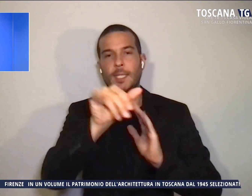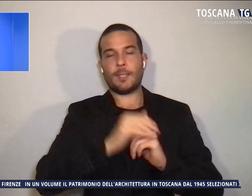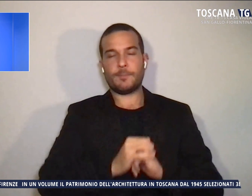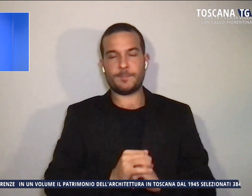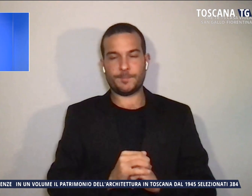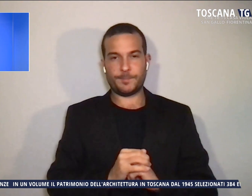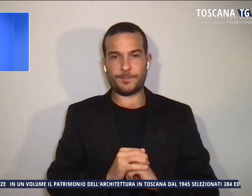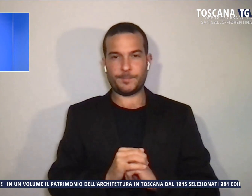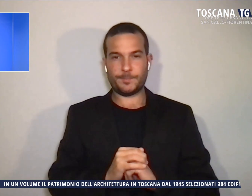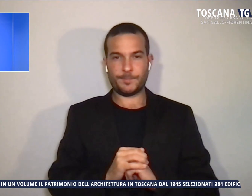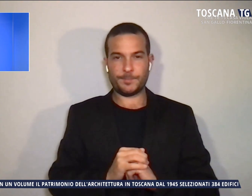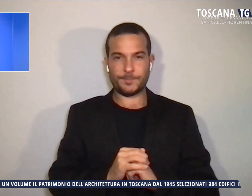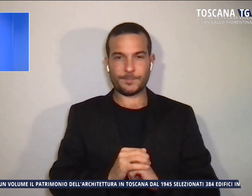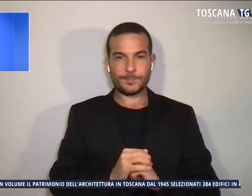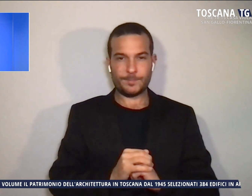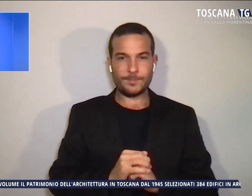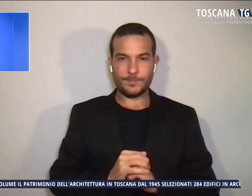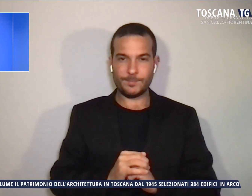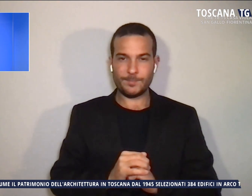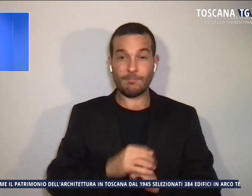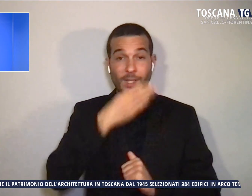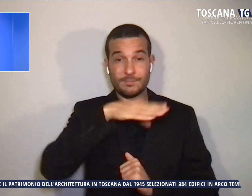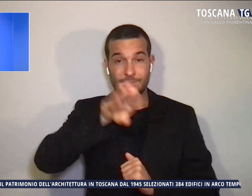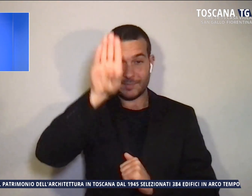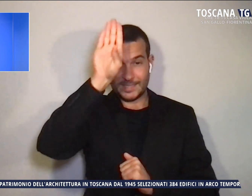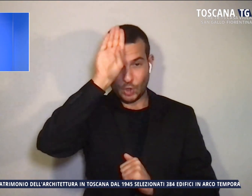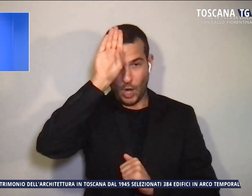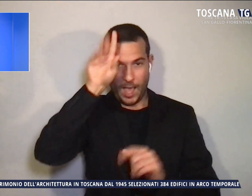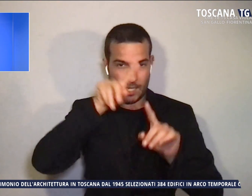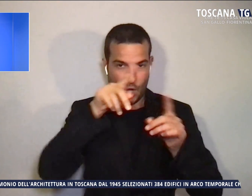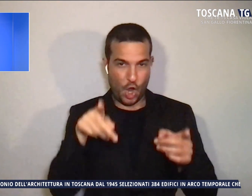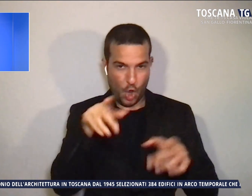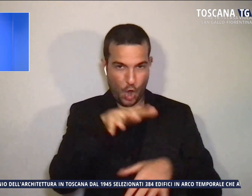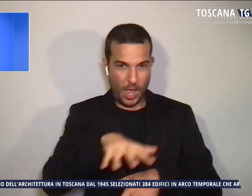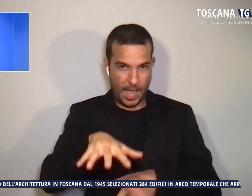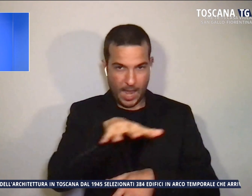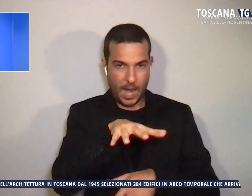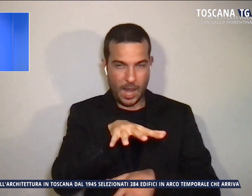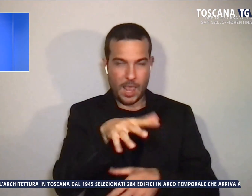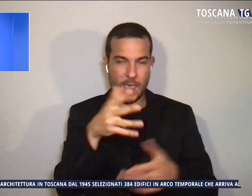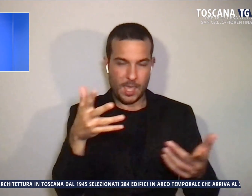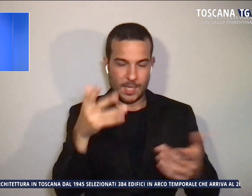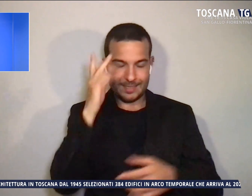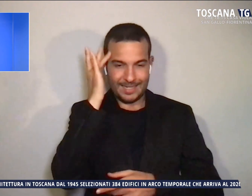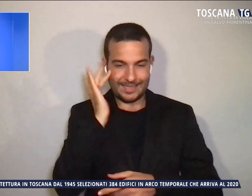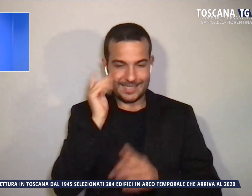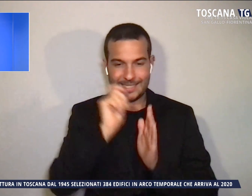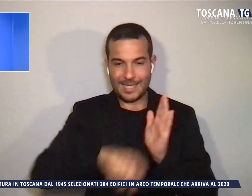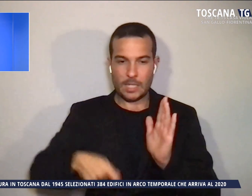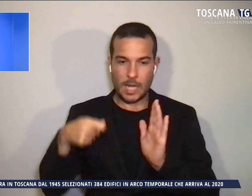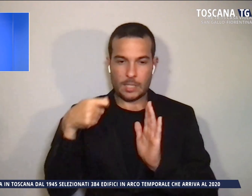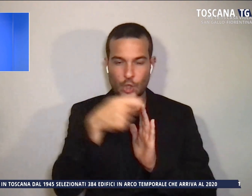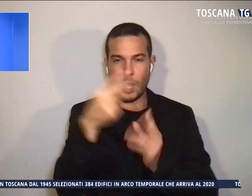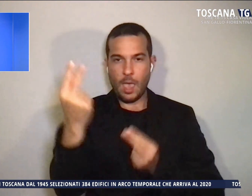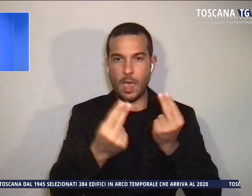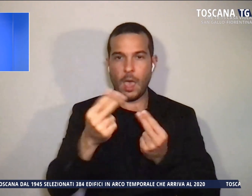Il titolare della licenza del locale rischia una sanzione amministrativa di 20.000